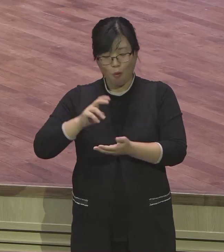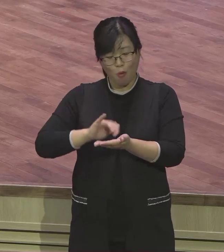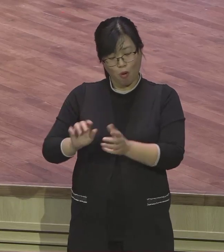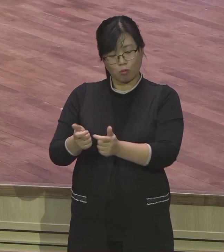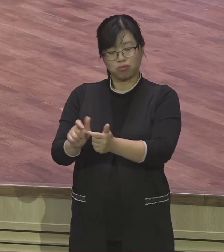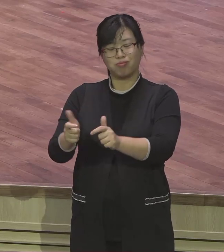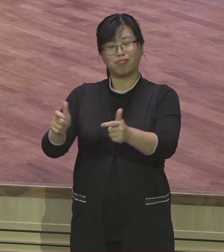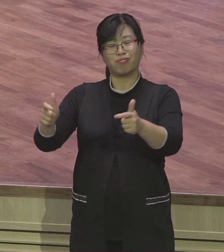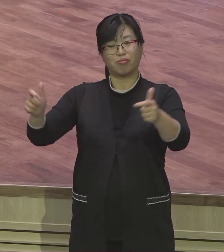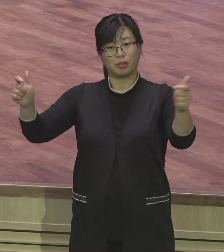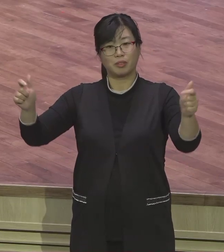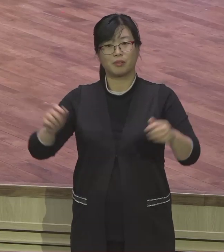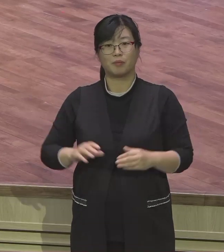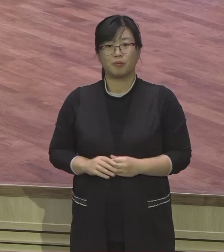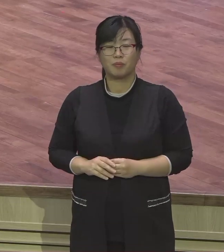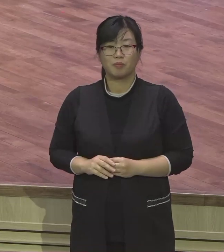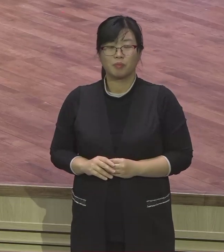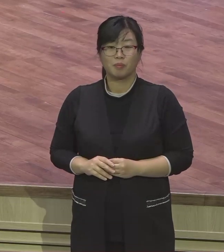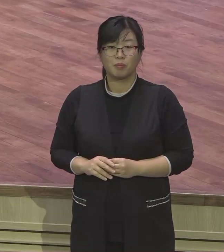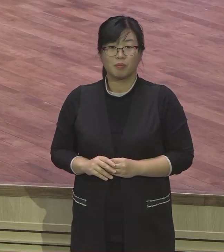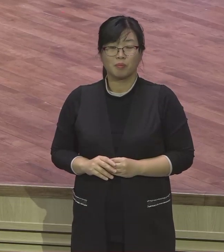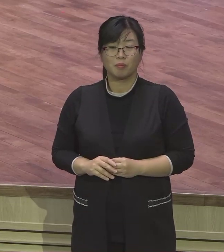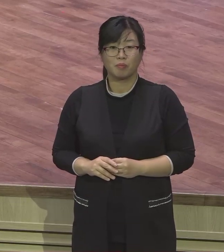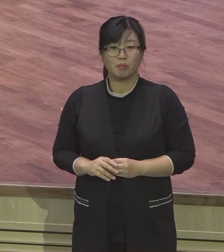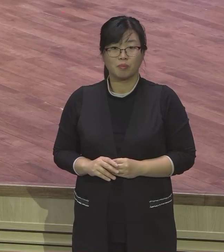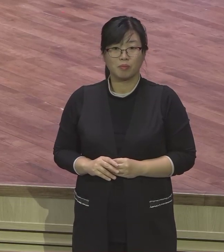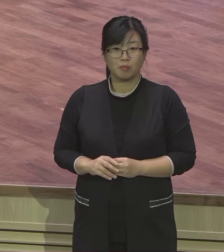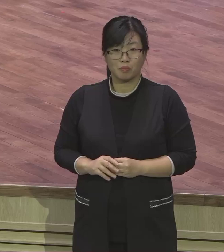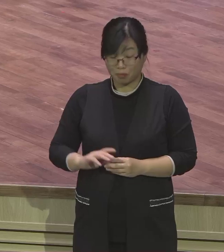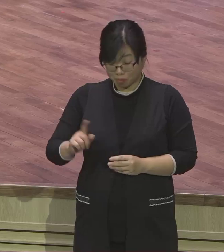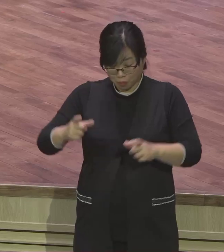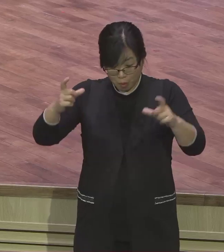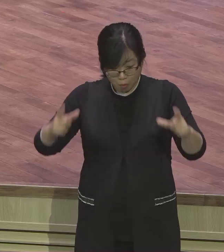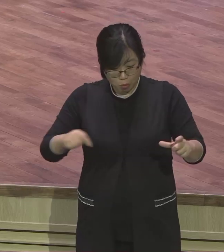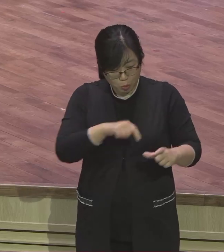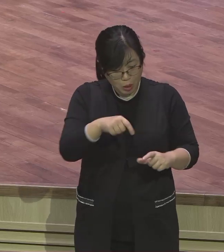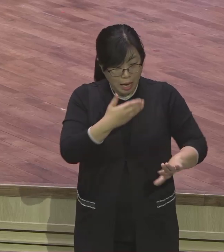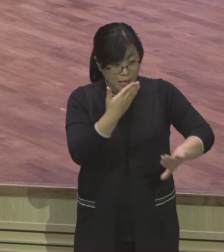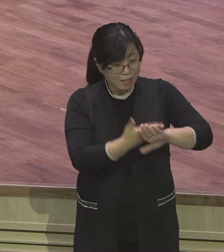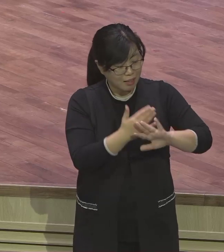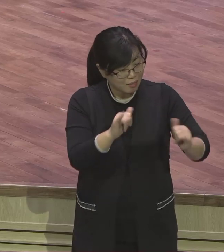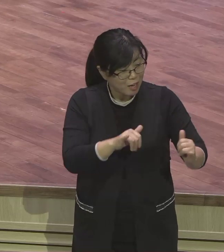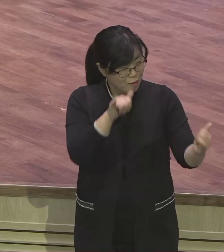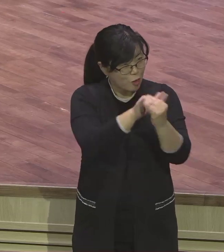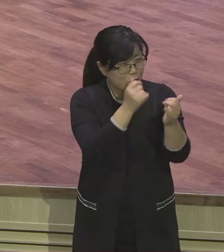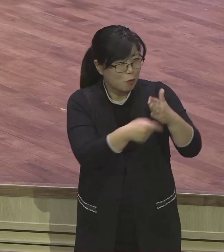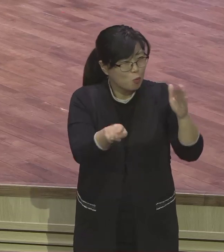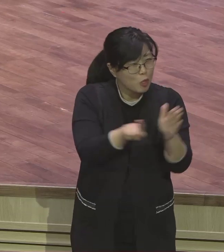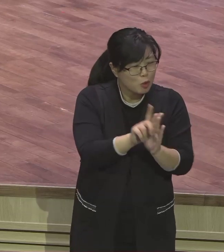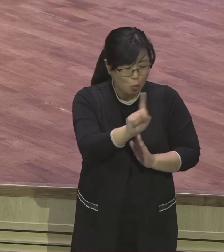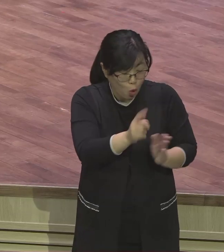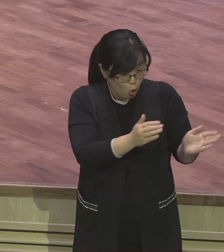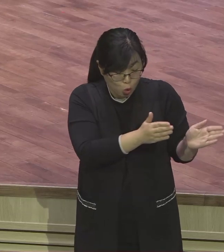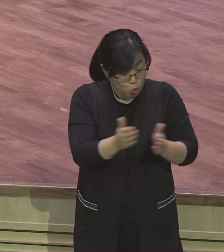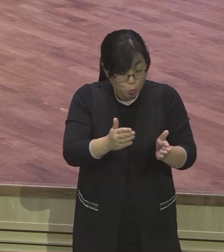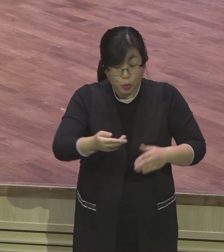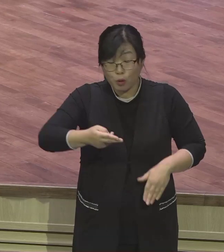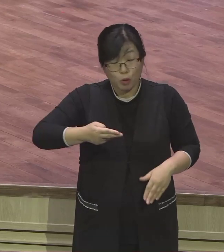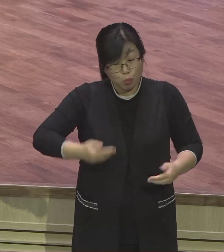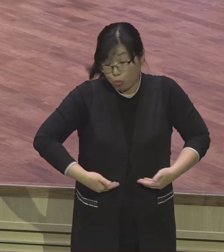80년 저러고 있잖아요. 이것이 없으니까 엄청나게 그냥 뭐 엄청난 축적을 하게